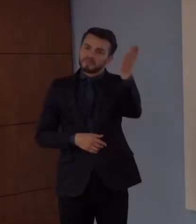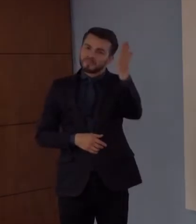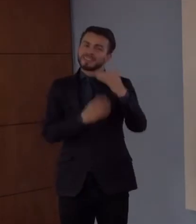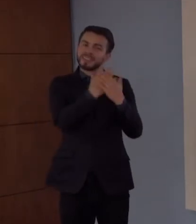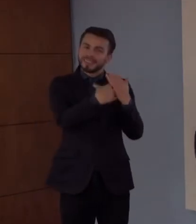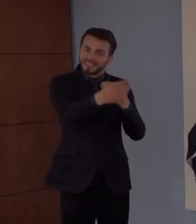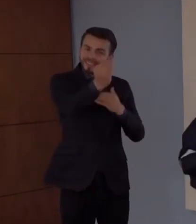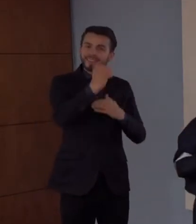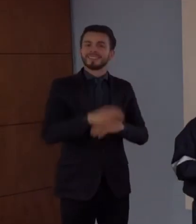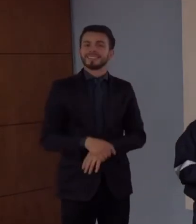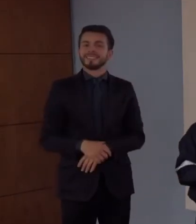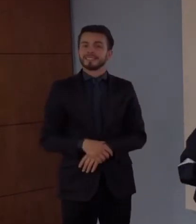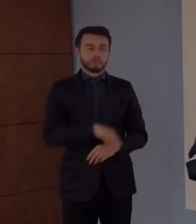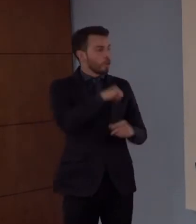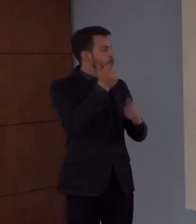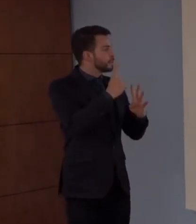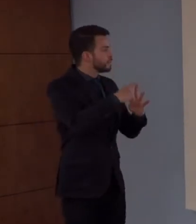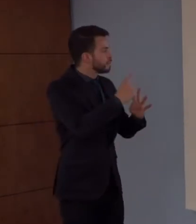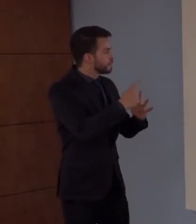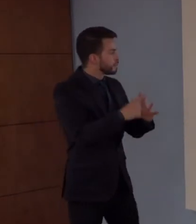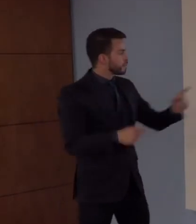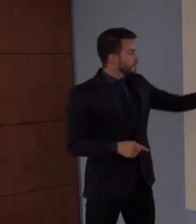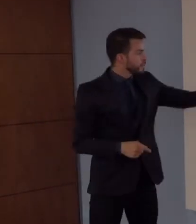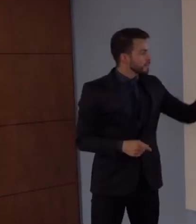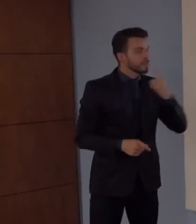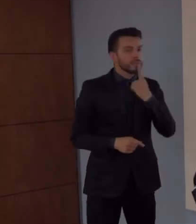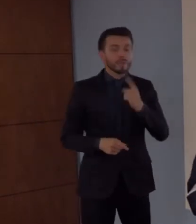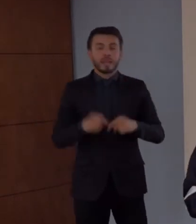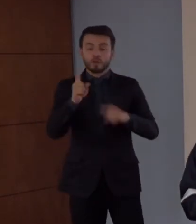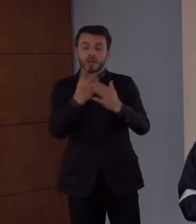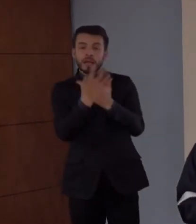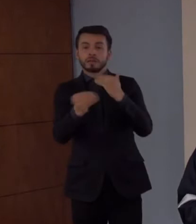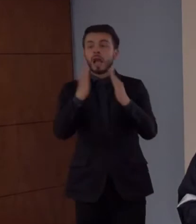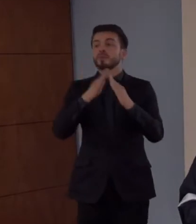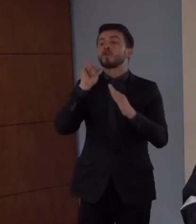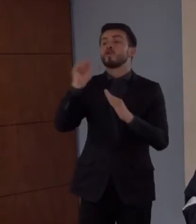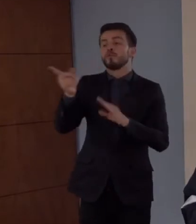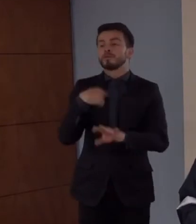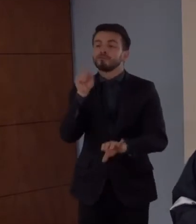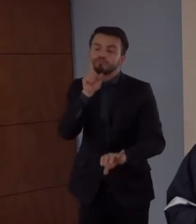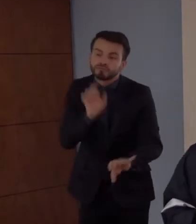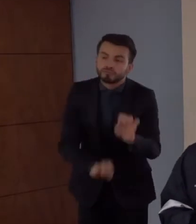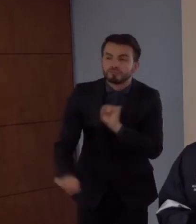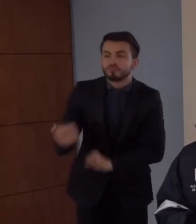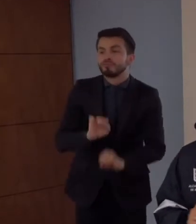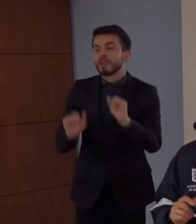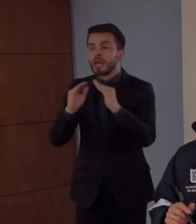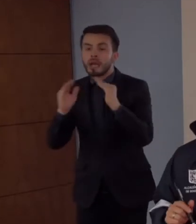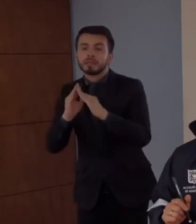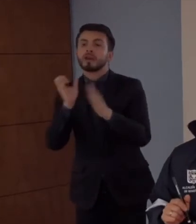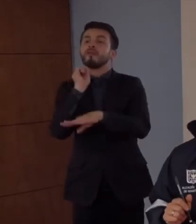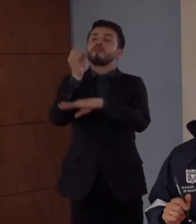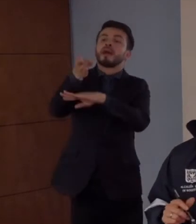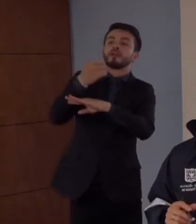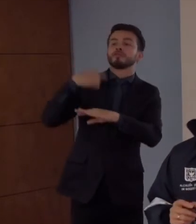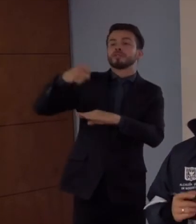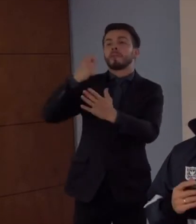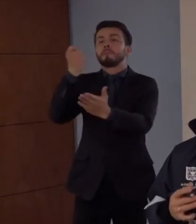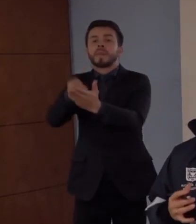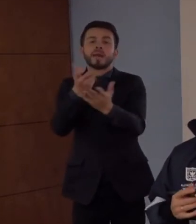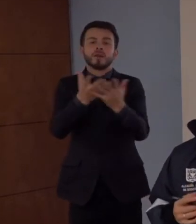que había salido porque está haciendo oficios del hogar. Y en esto sí quiero hacerle un llamado a atención a los hogares.